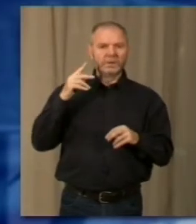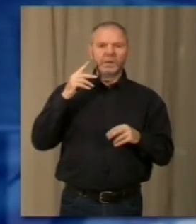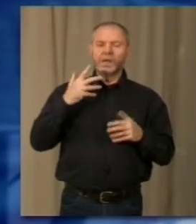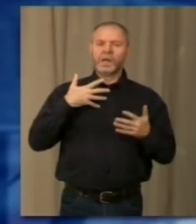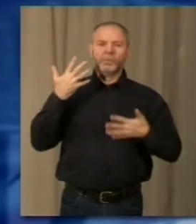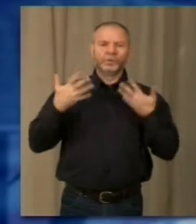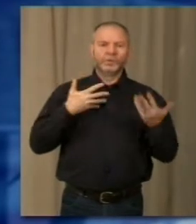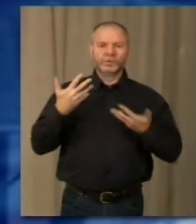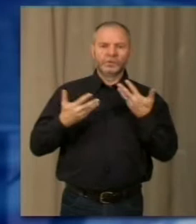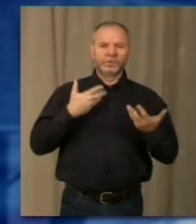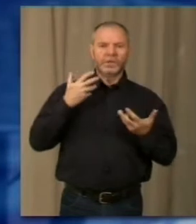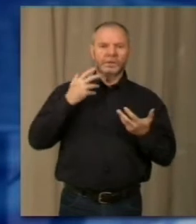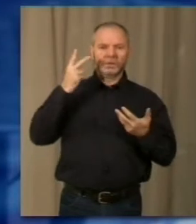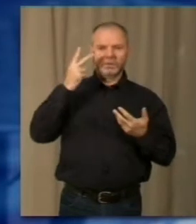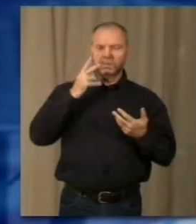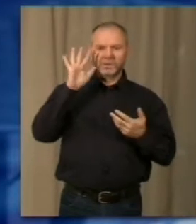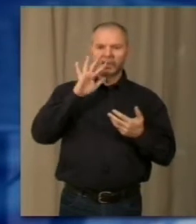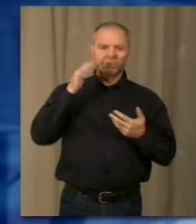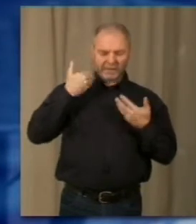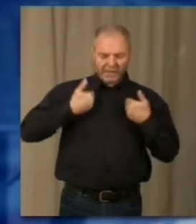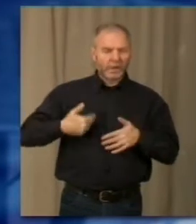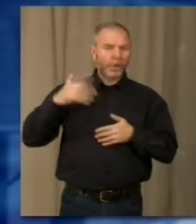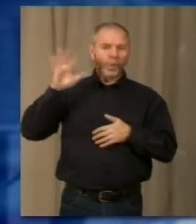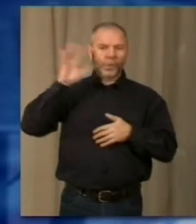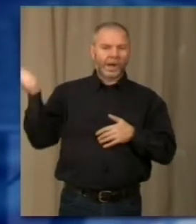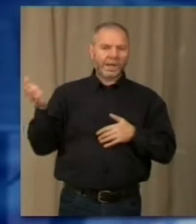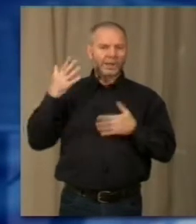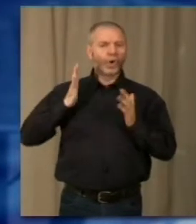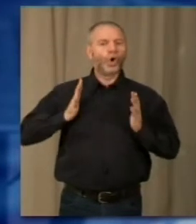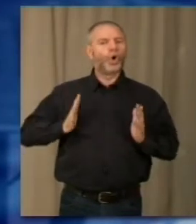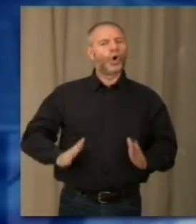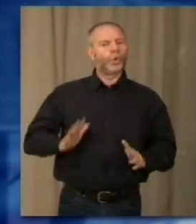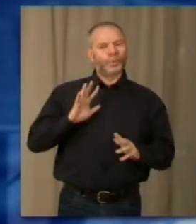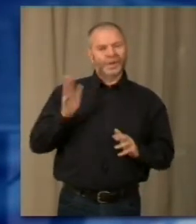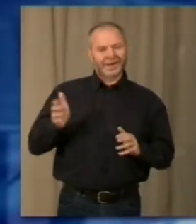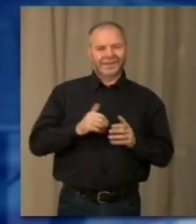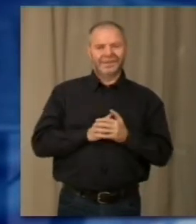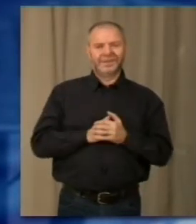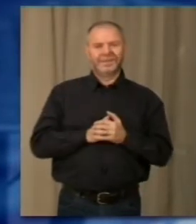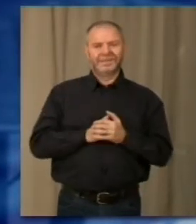emozionato ad entrare in campo che mi sembrava di essere entrato in un corpo di un'altra persona.